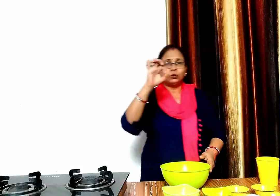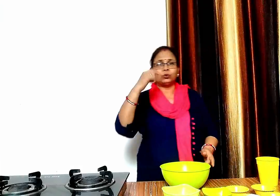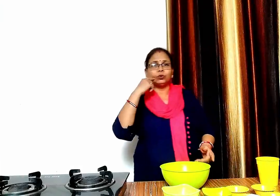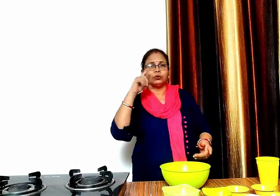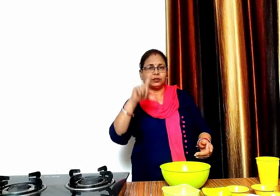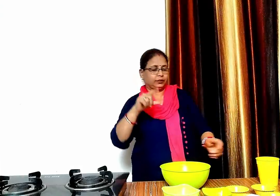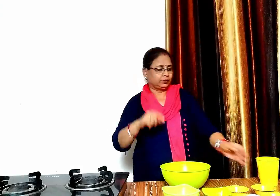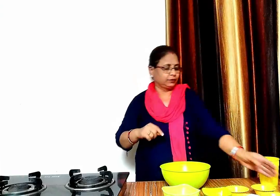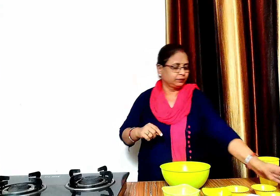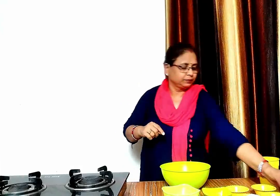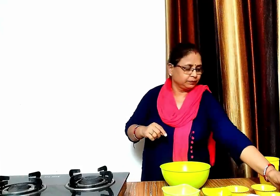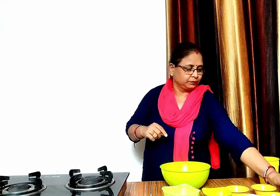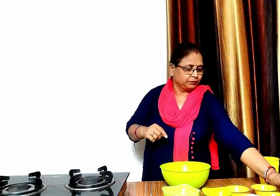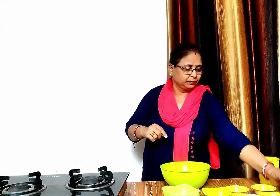और एक बड़ा चमस देल डालेंगे